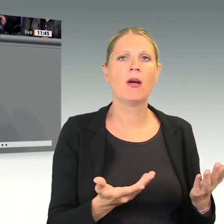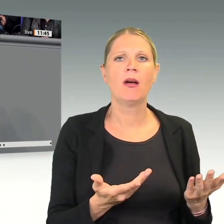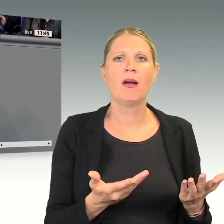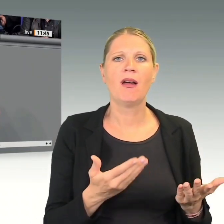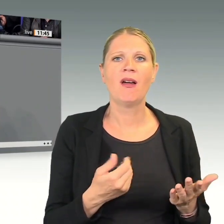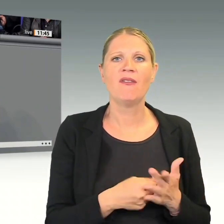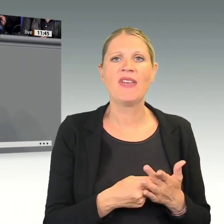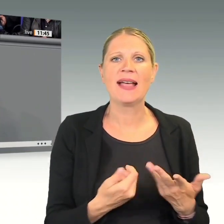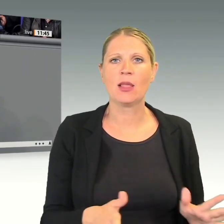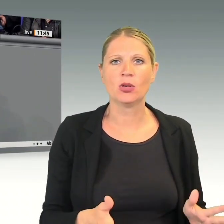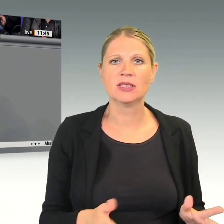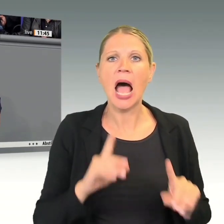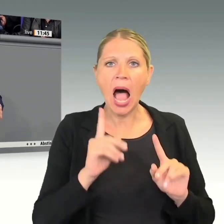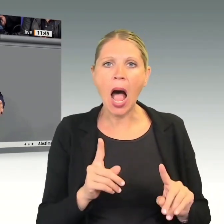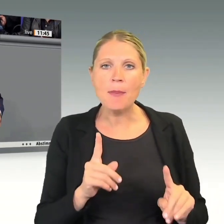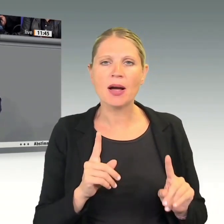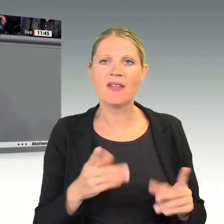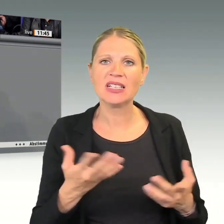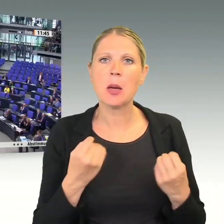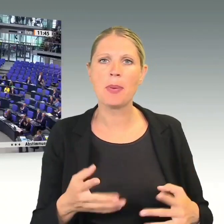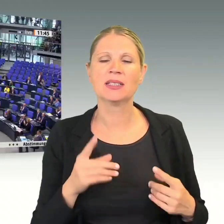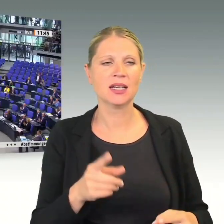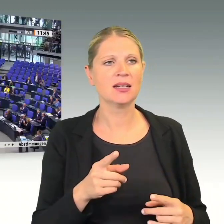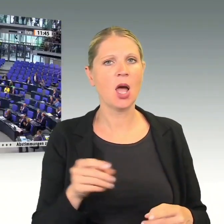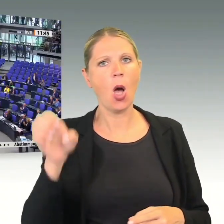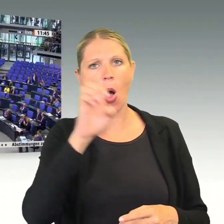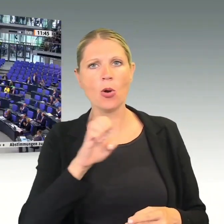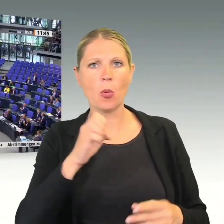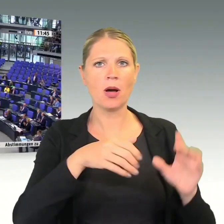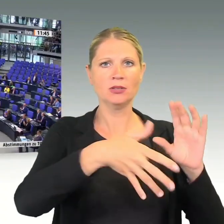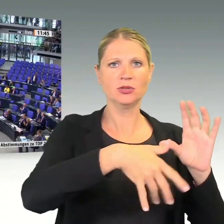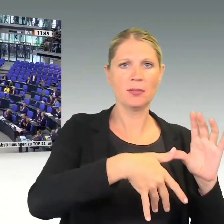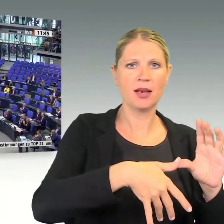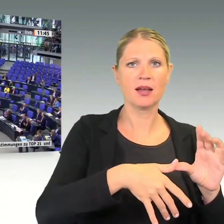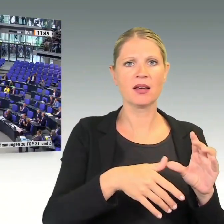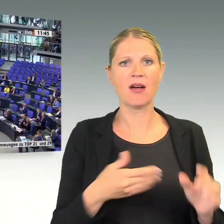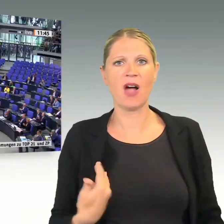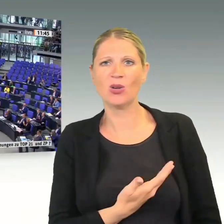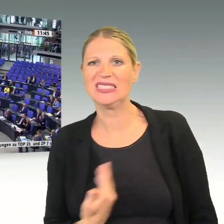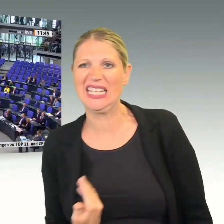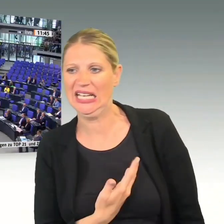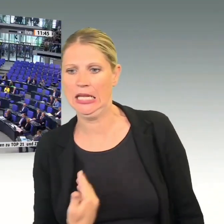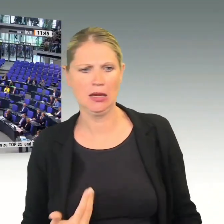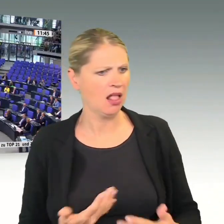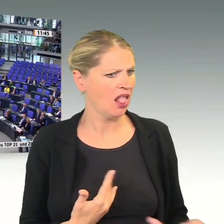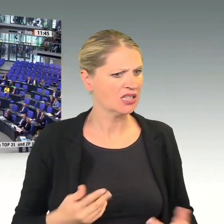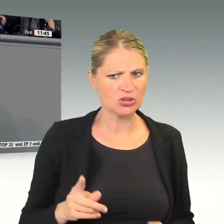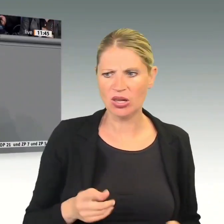Südamerika. Und deswegen lassen Sie es bitte besser bleiben. Wir haben nämlich nicht mehr viel Zeit bis zur Europawahl.